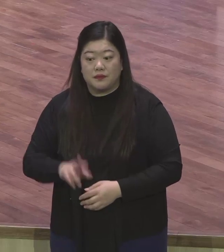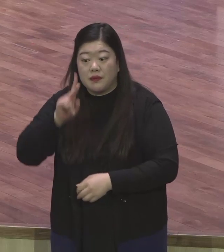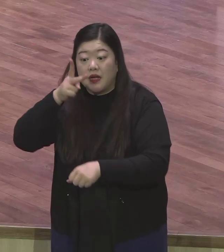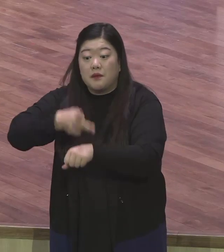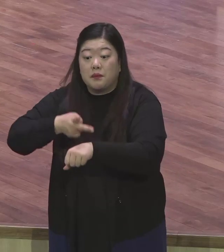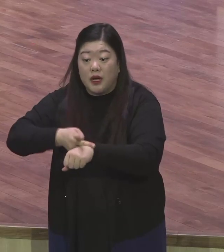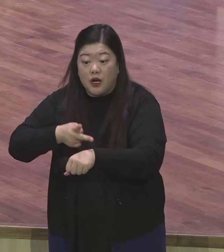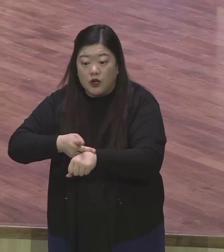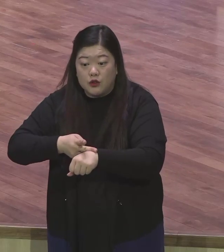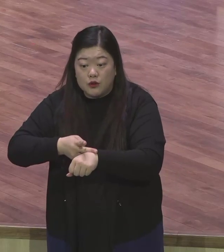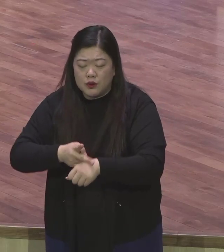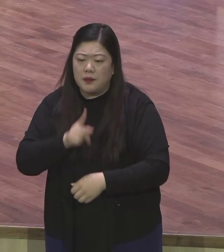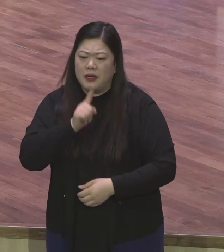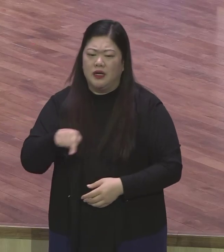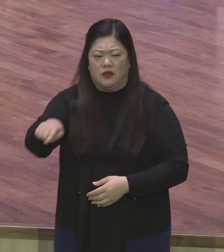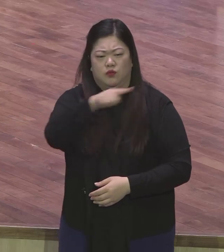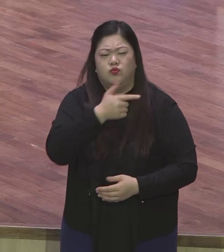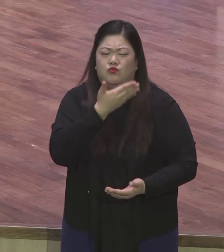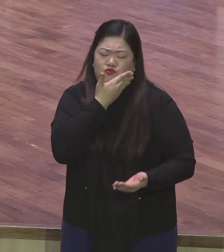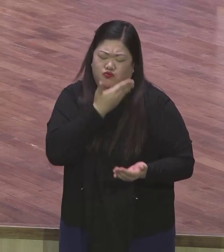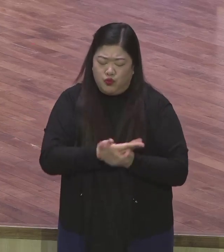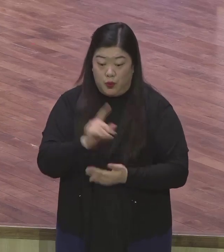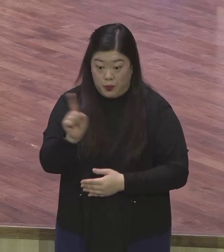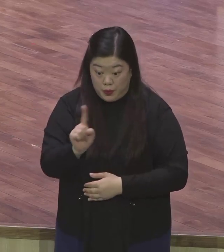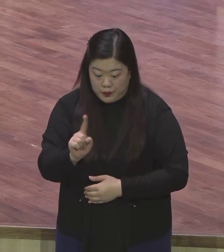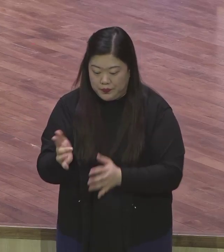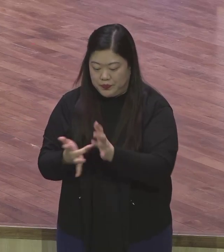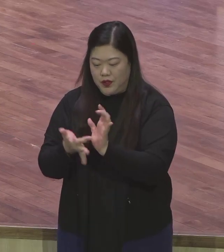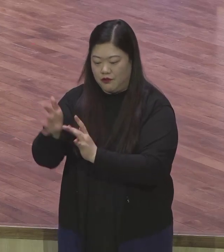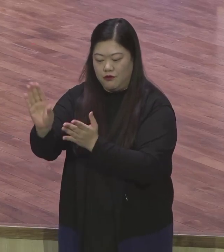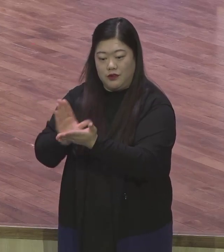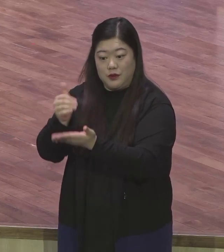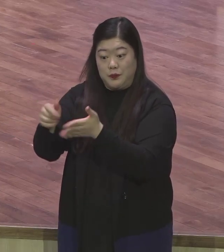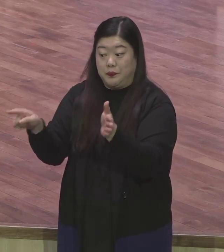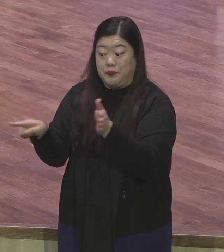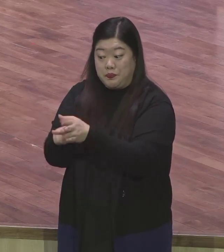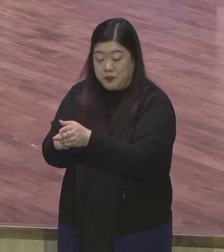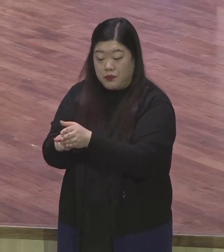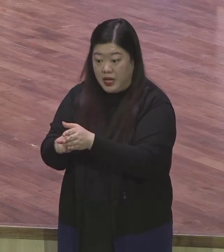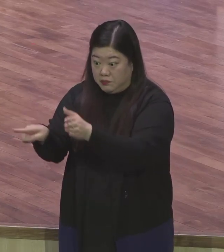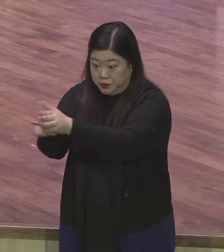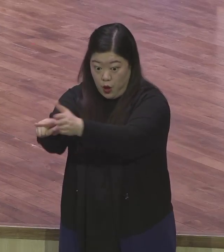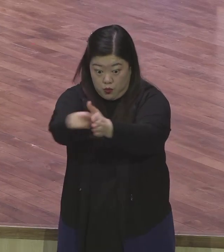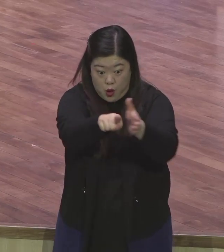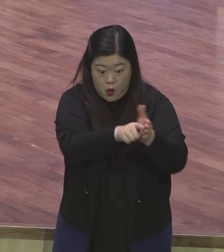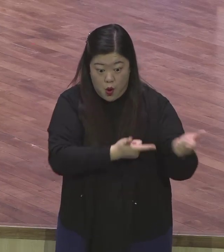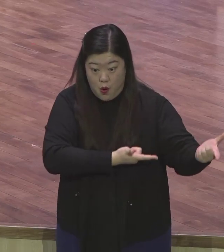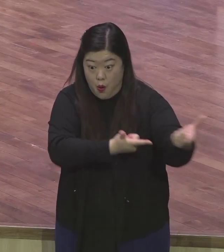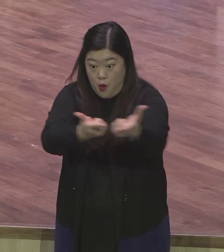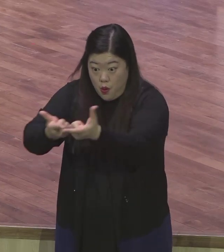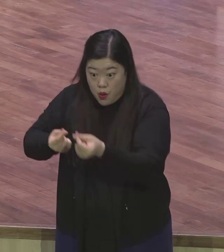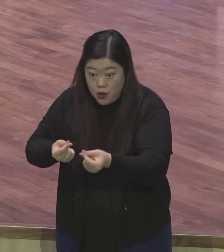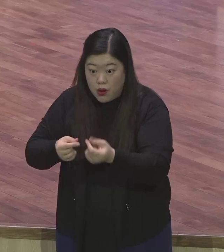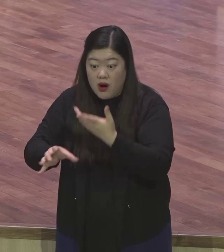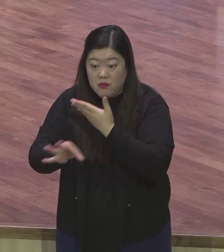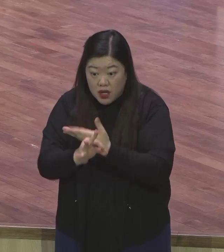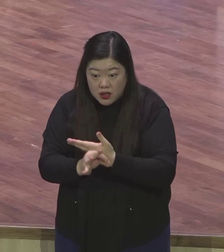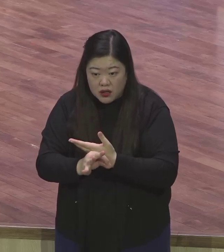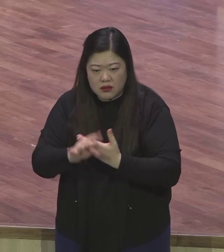중요한 것이지 그이도 예수 안에 있으면 한 마음 한 뜻을 품어라